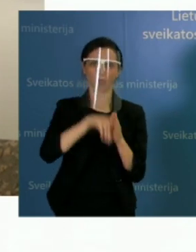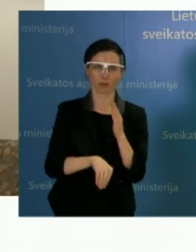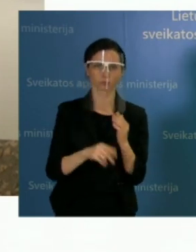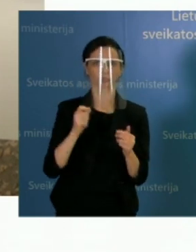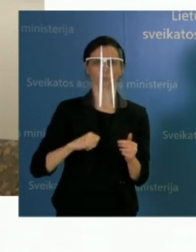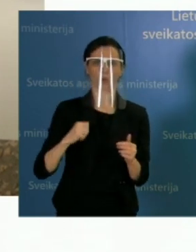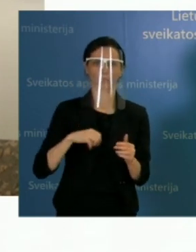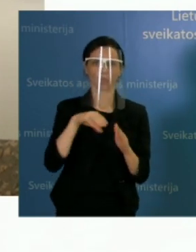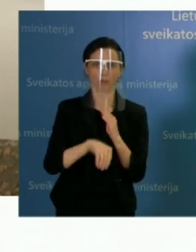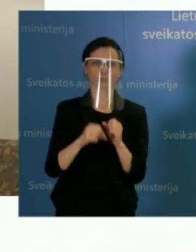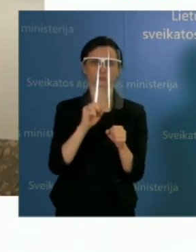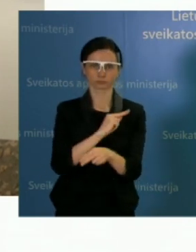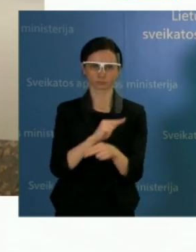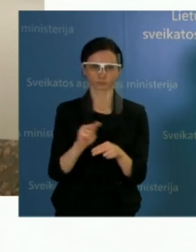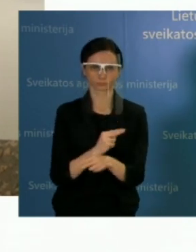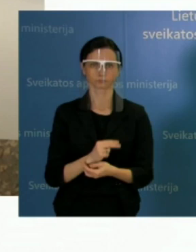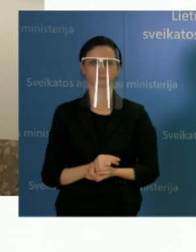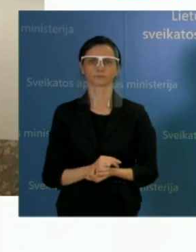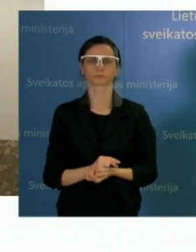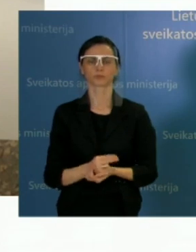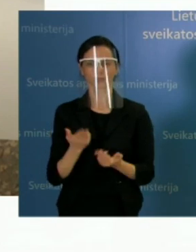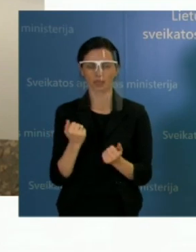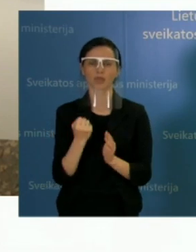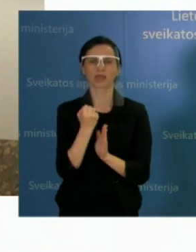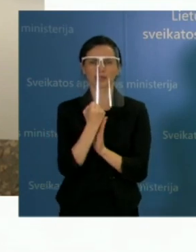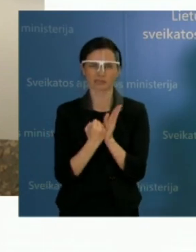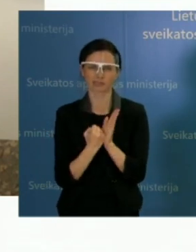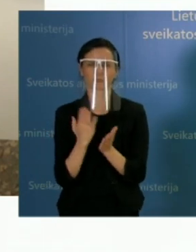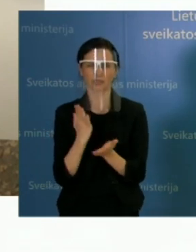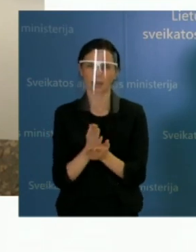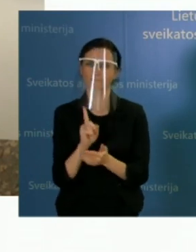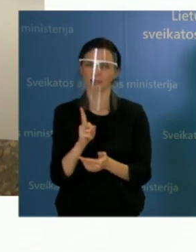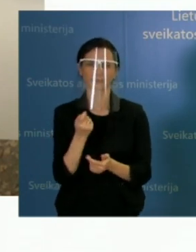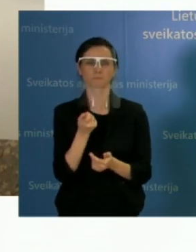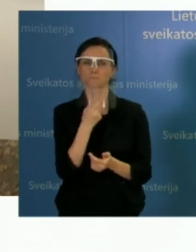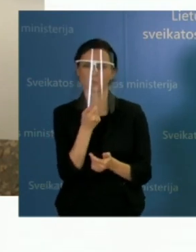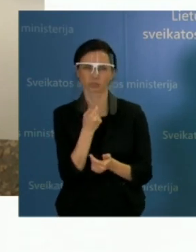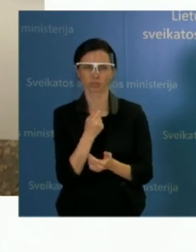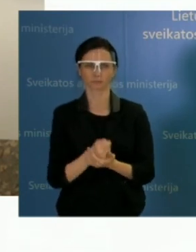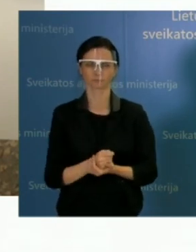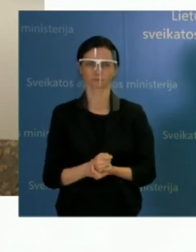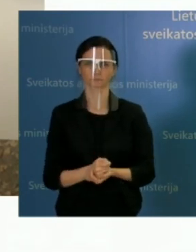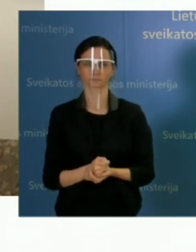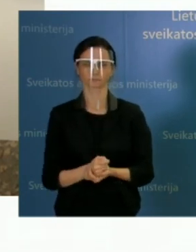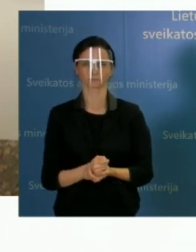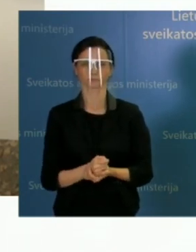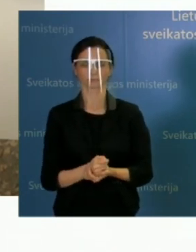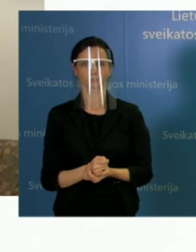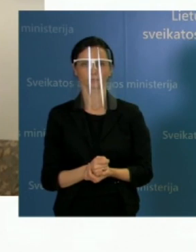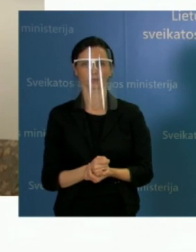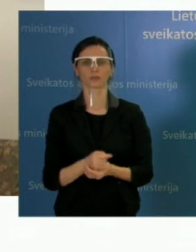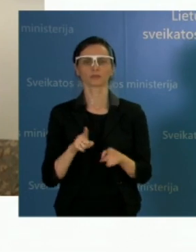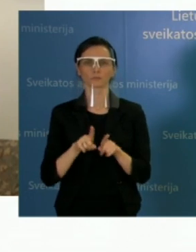rezervų iš tikrųjų lygiai yra tikrai labai nedaug. Dar daugiau noriu